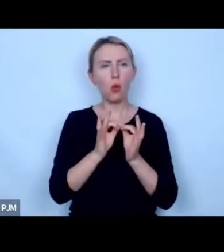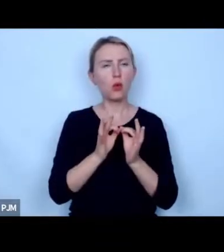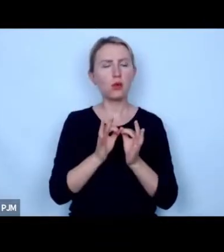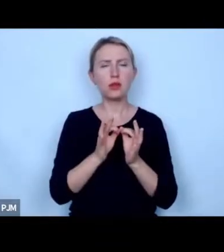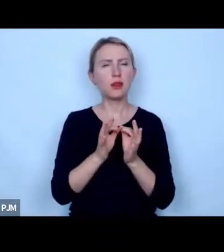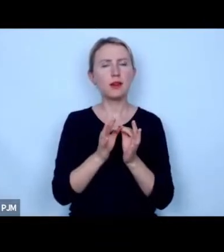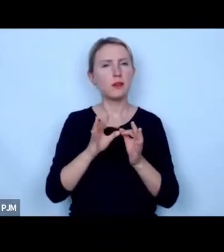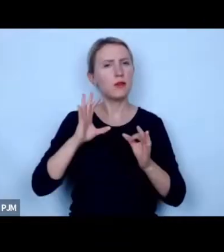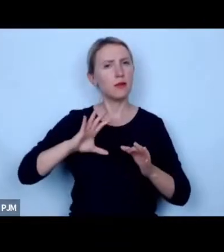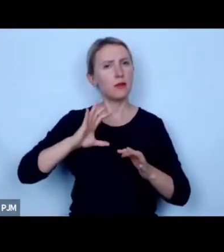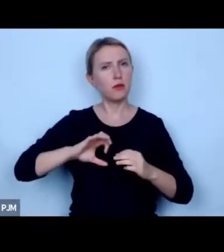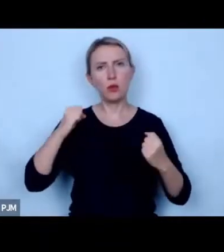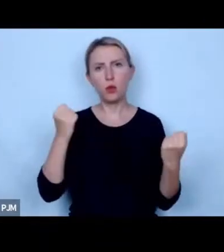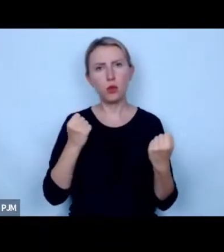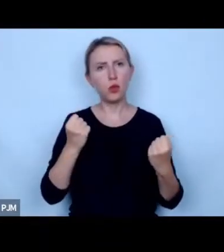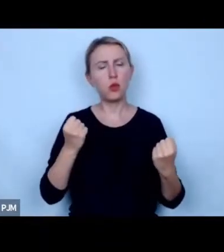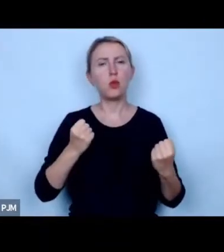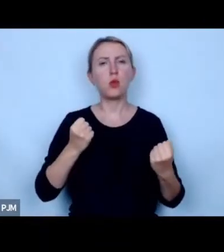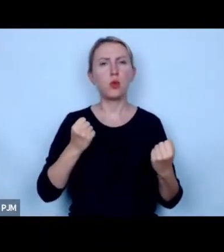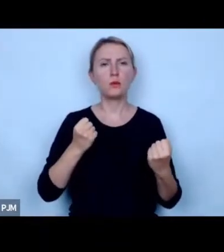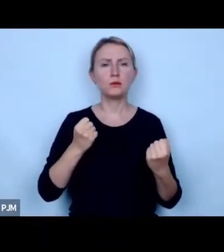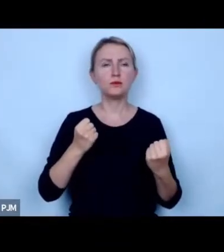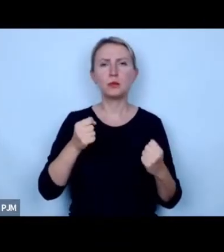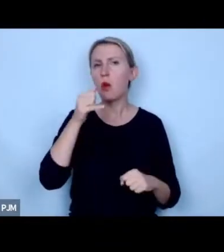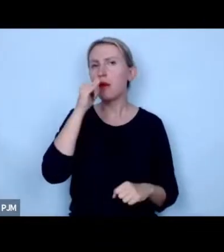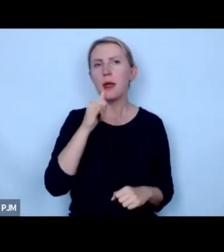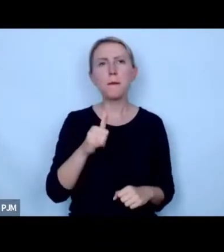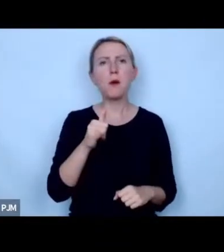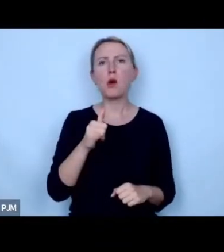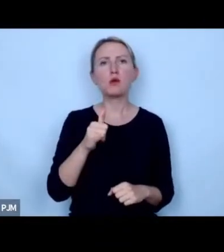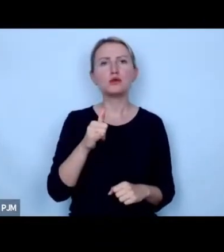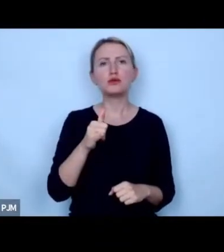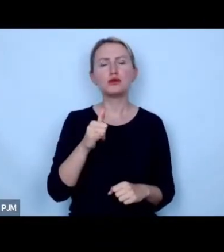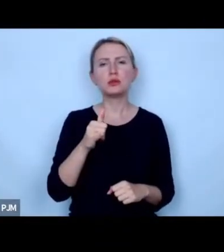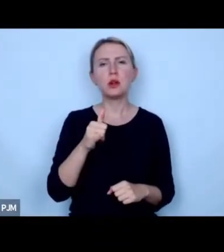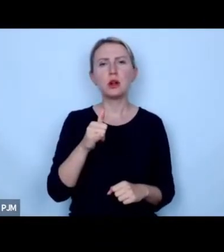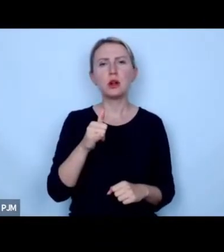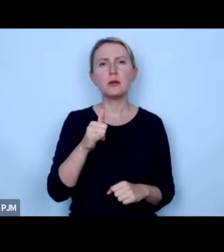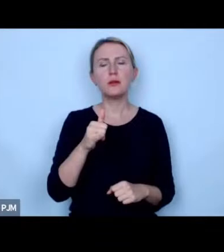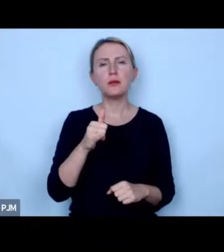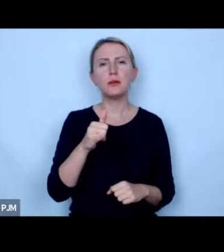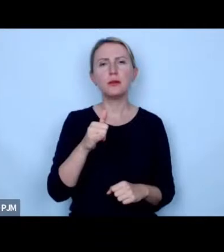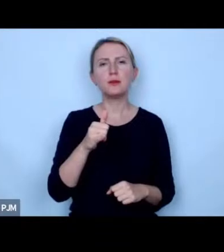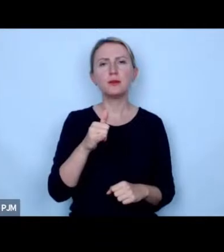tego się tego się nie da w jakikolwiek sposób w jakikolwiek skalą